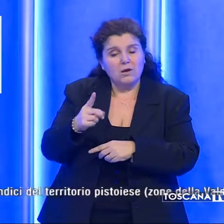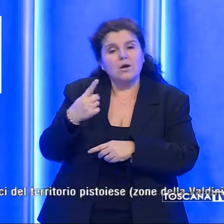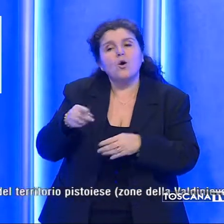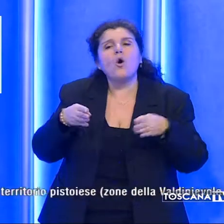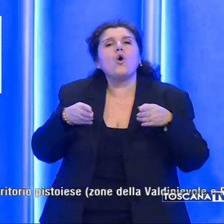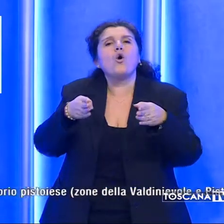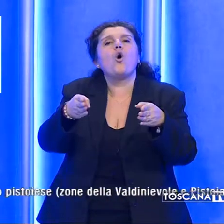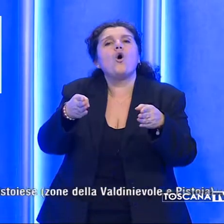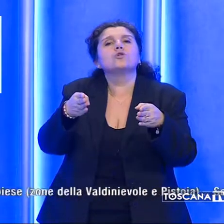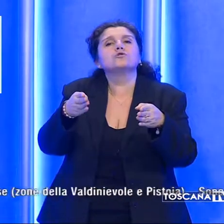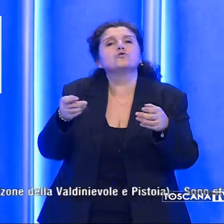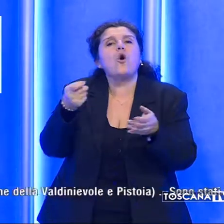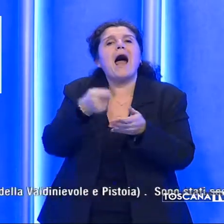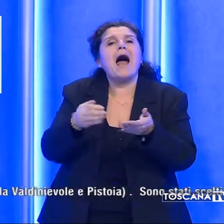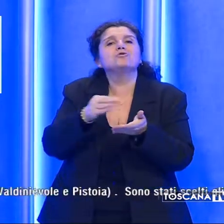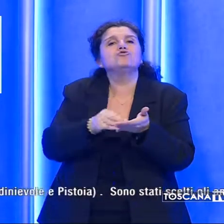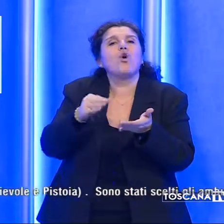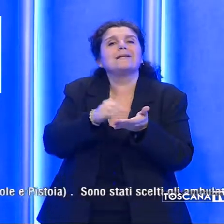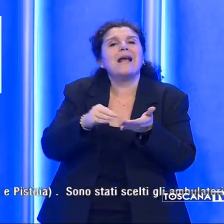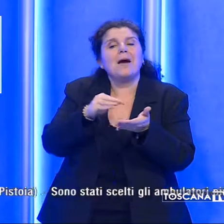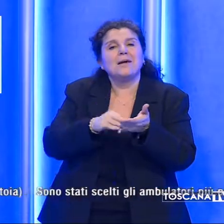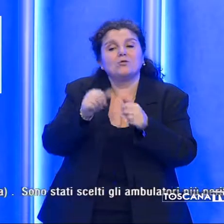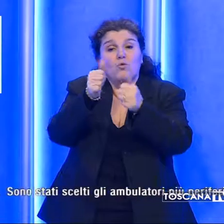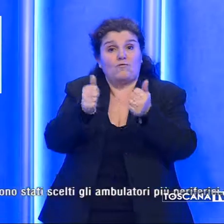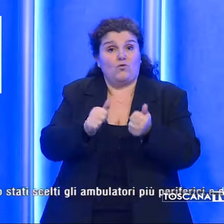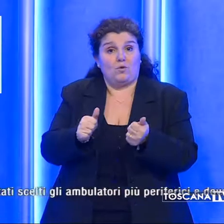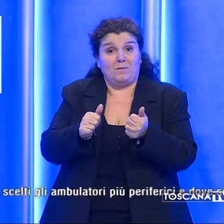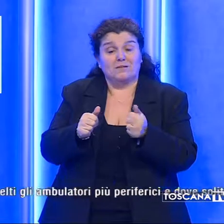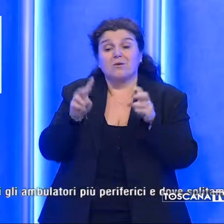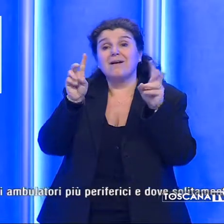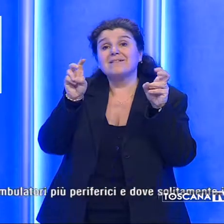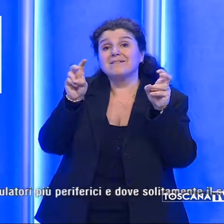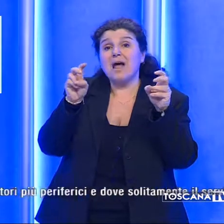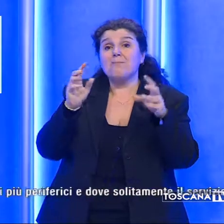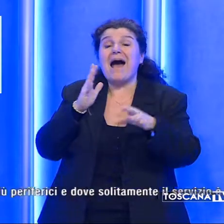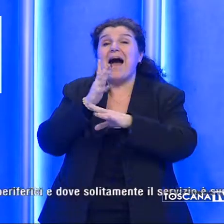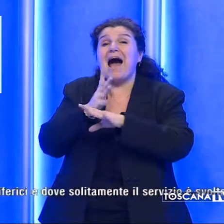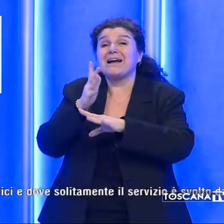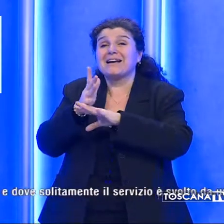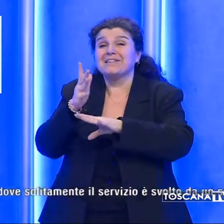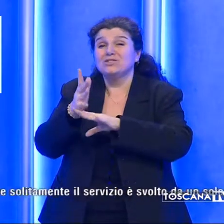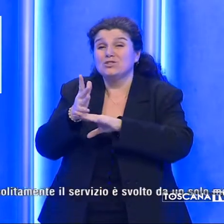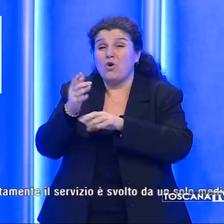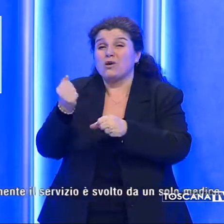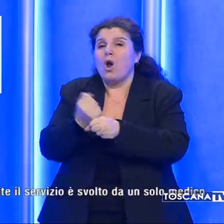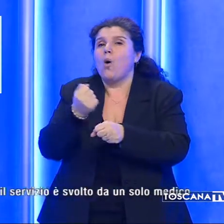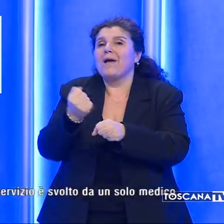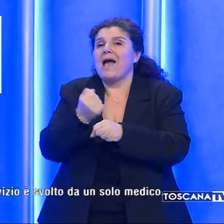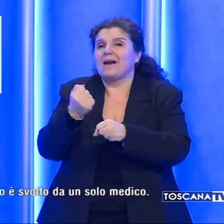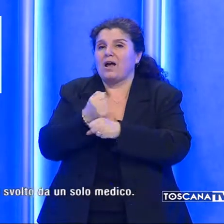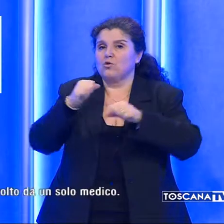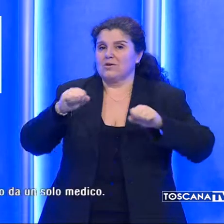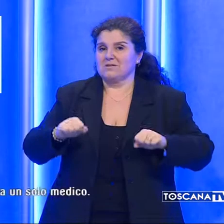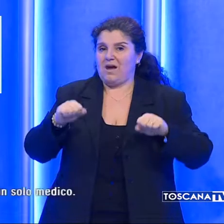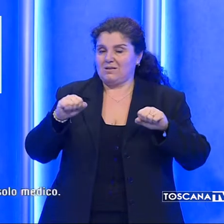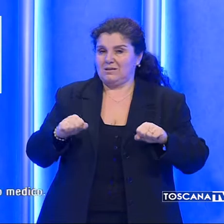corso di aggiornamento e formazione sul tema delle aggressioni agli operatori sanitari,